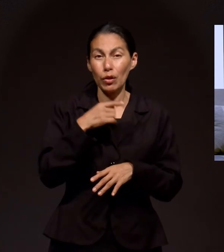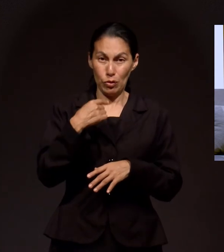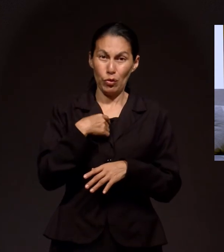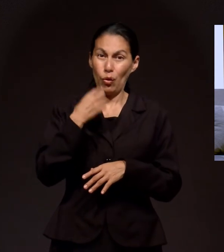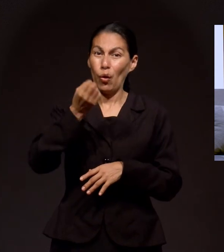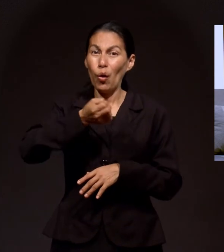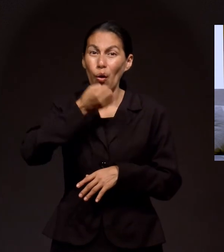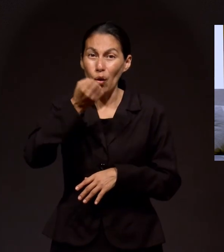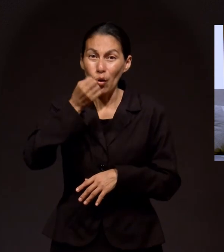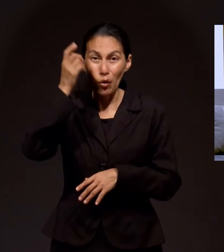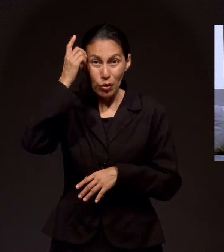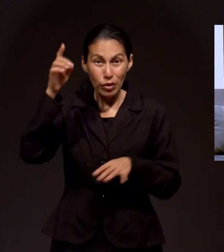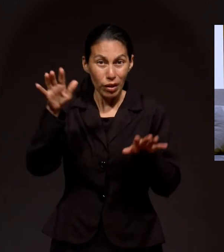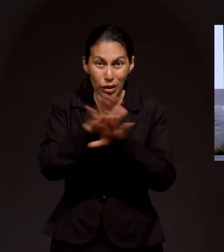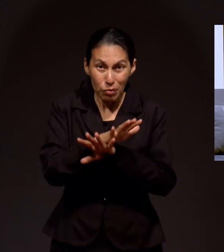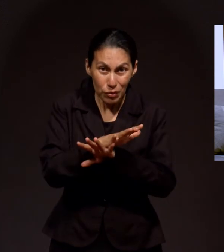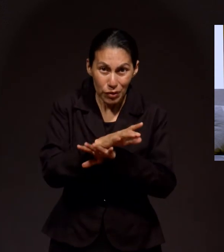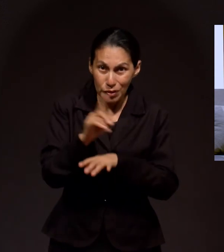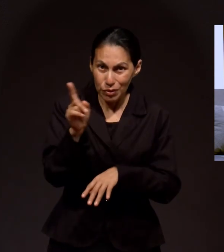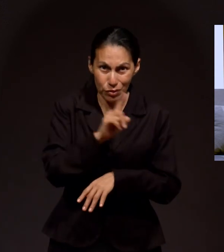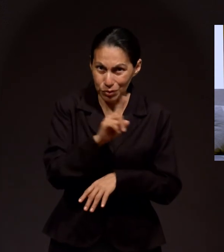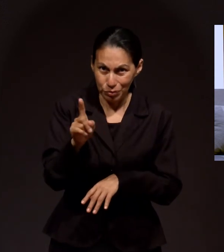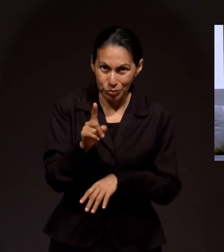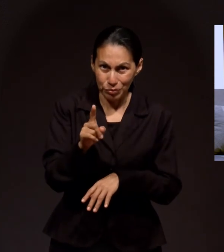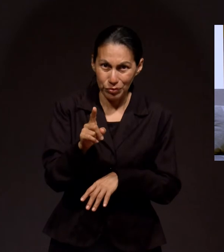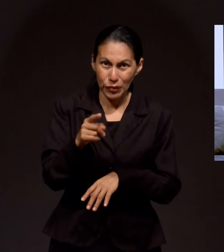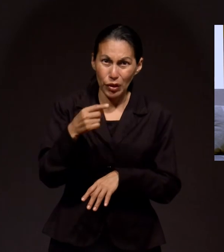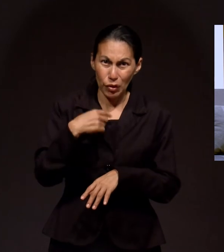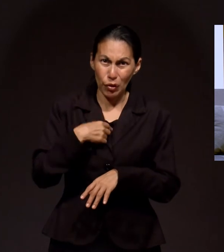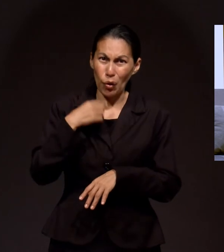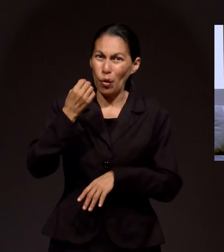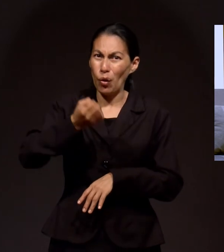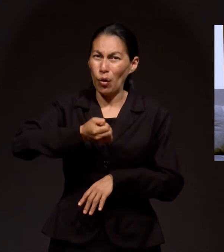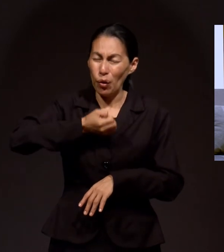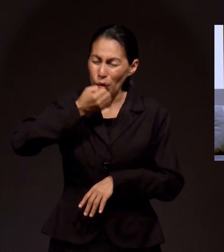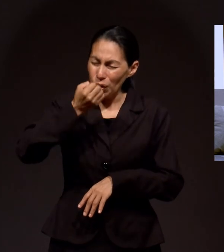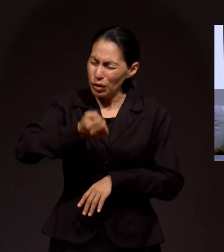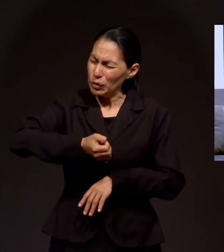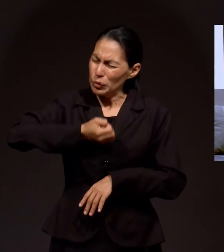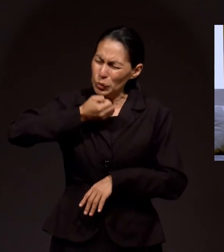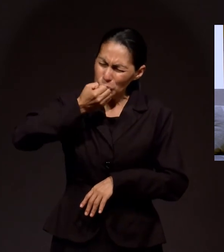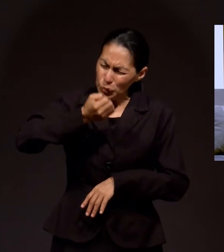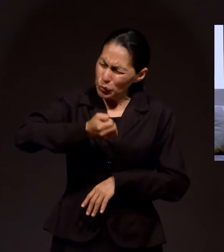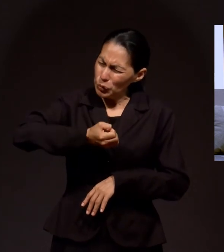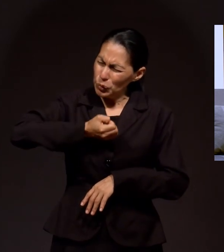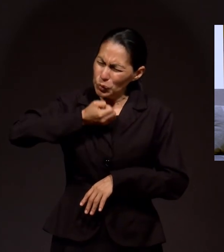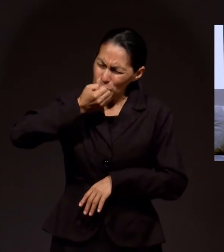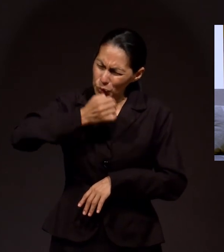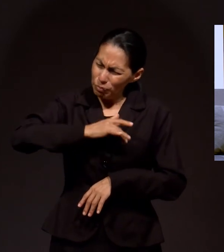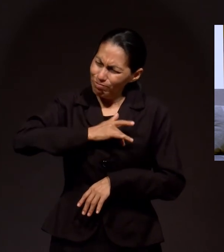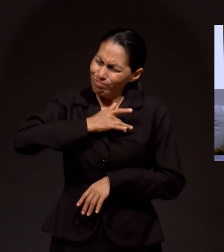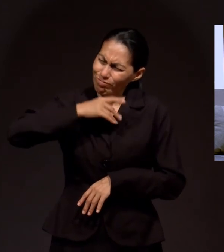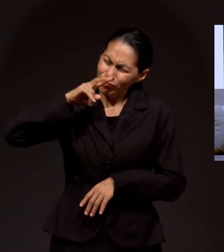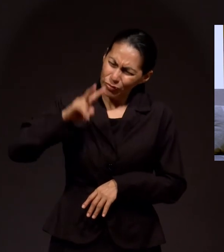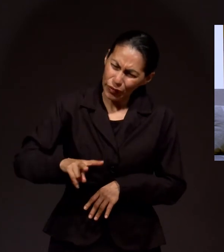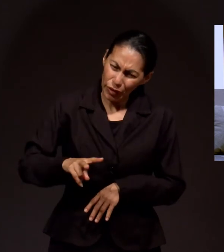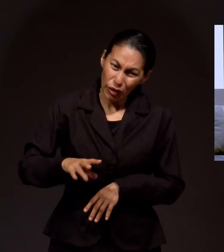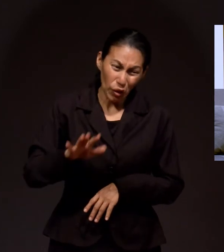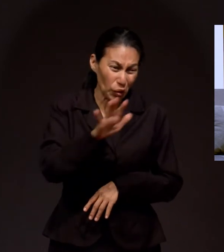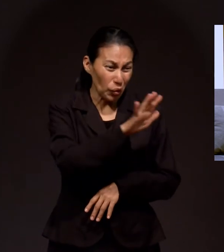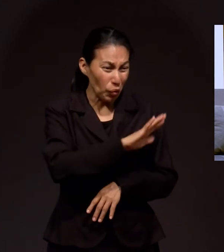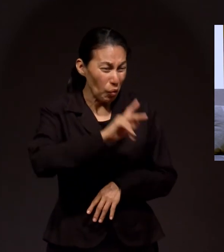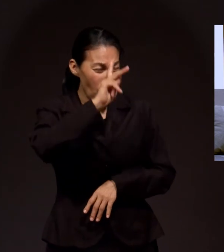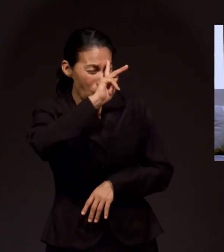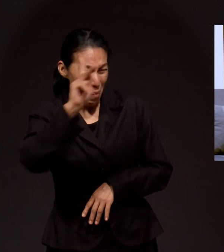Dios cambia todo así. Pero yo empecé a orar más fervientemente y las cosas se volvieron peor. Se empeoró todo.